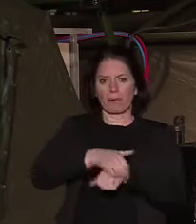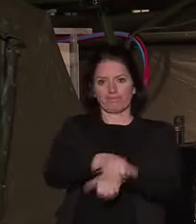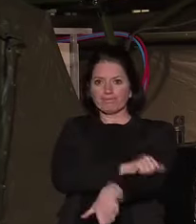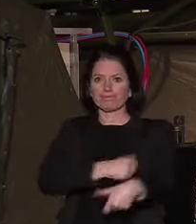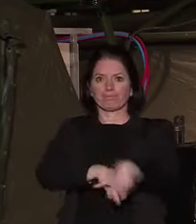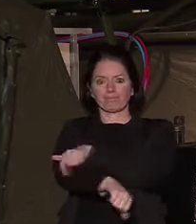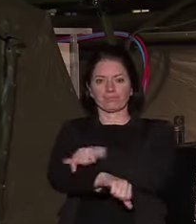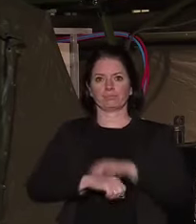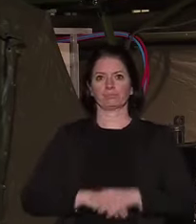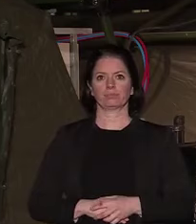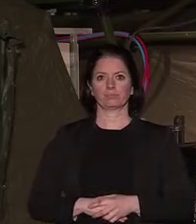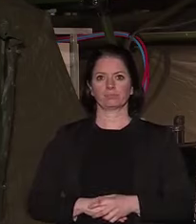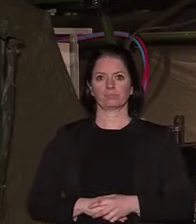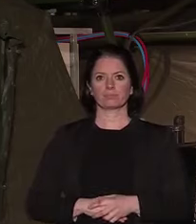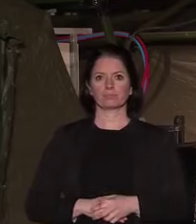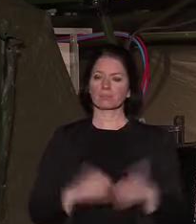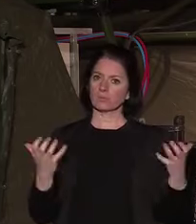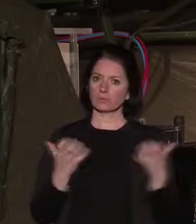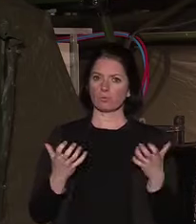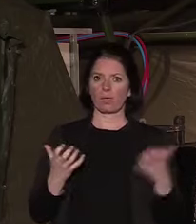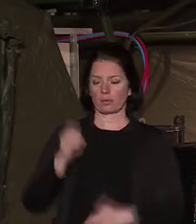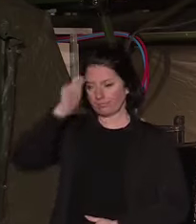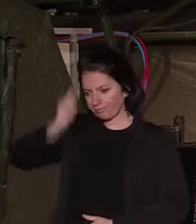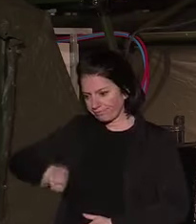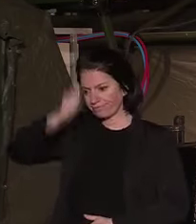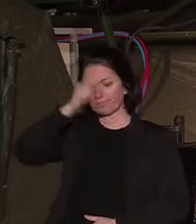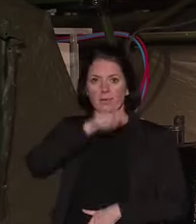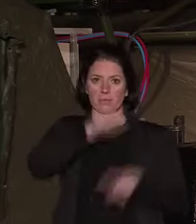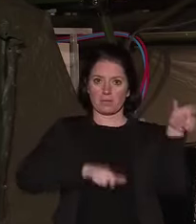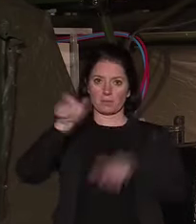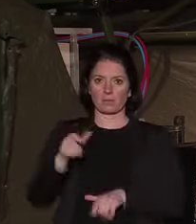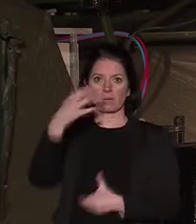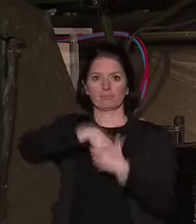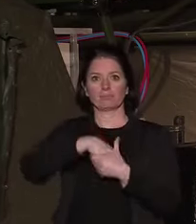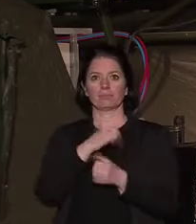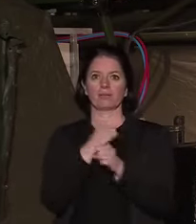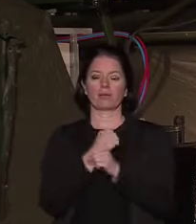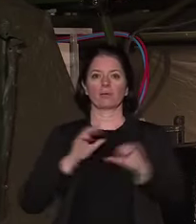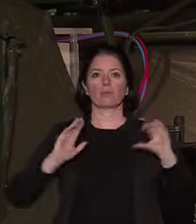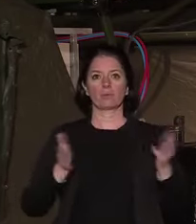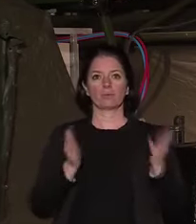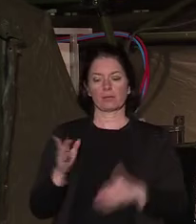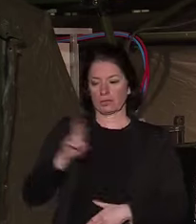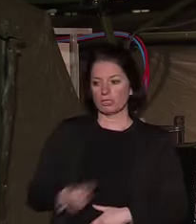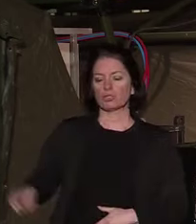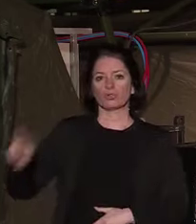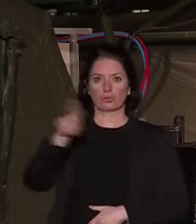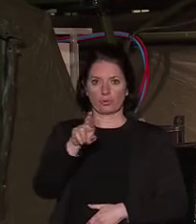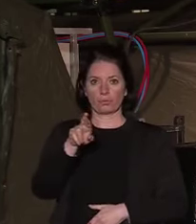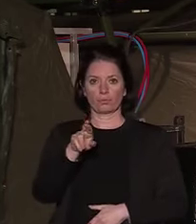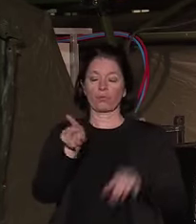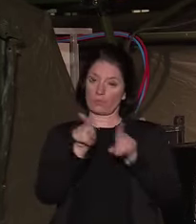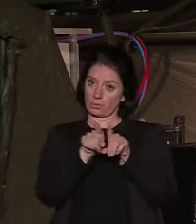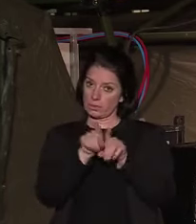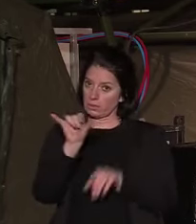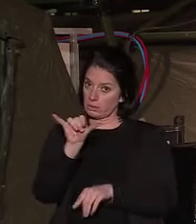Je veux saluer tous les personnels de l'hôpital, des hôpitaux de la région, mais aussi tous les médecins de